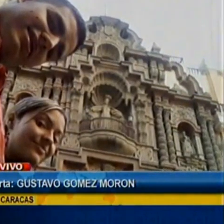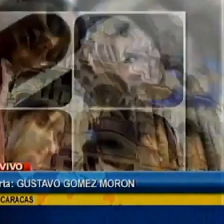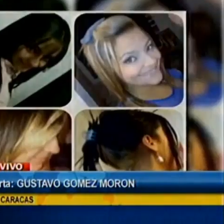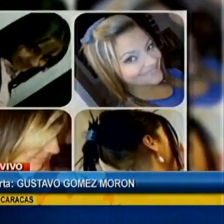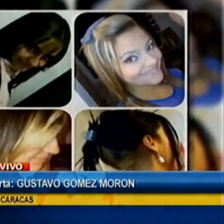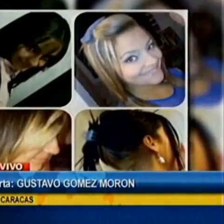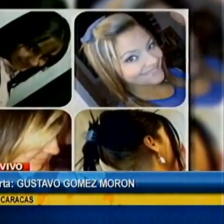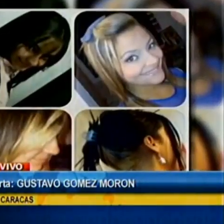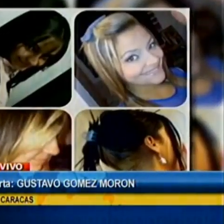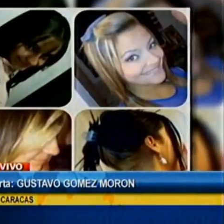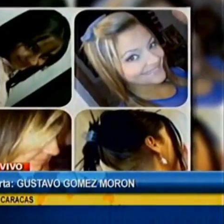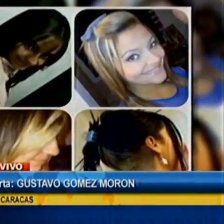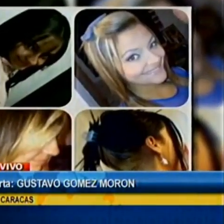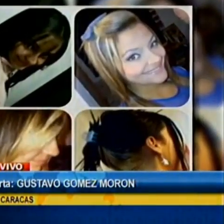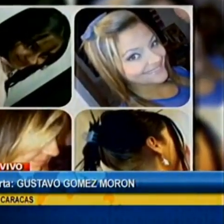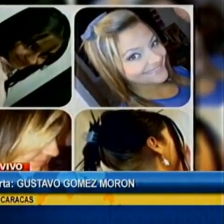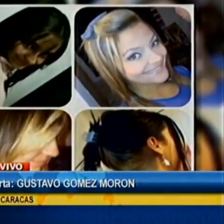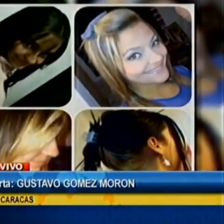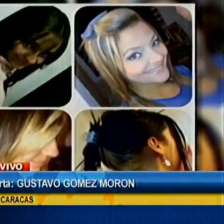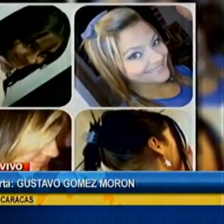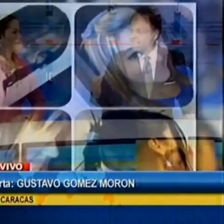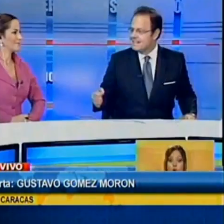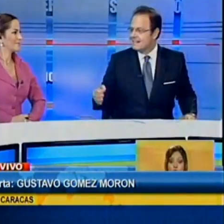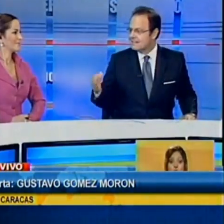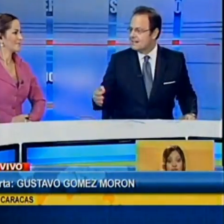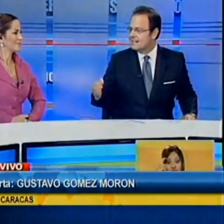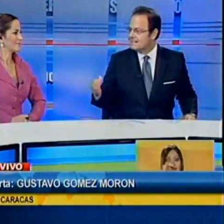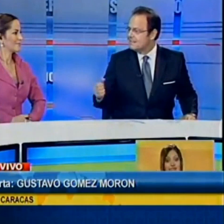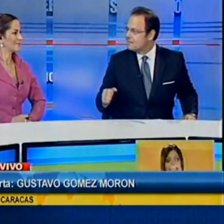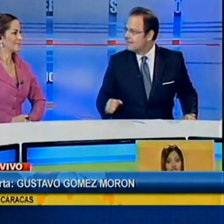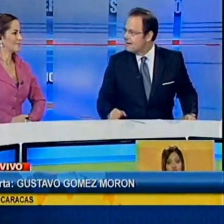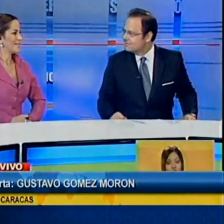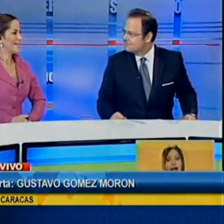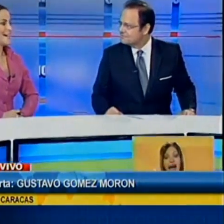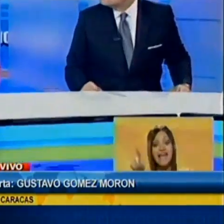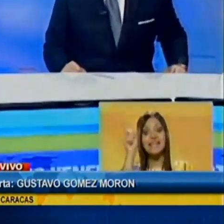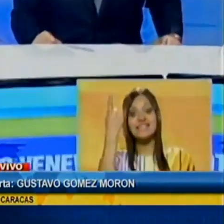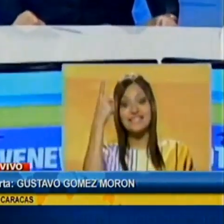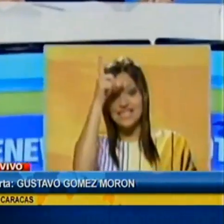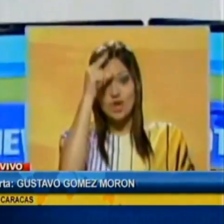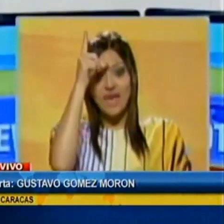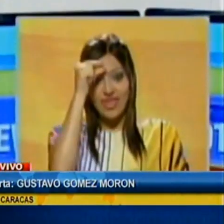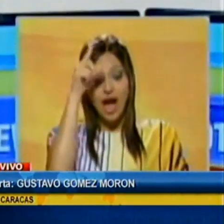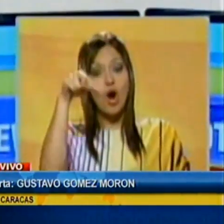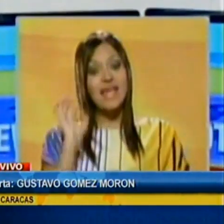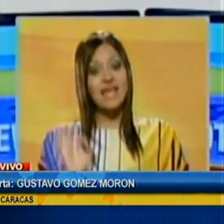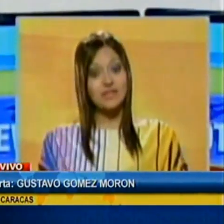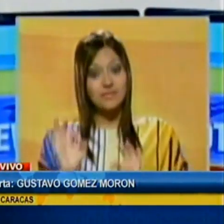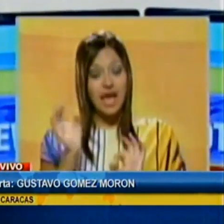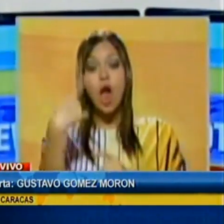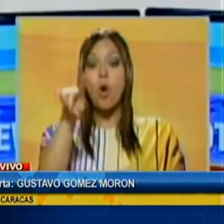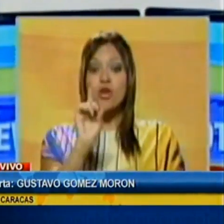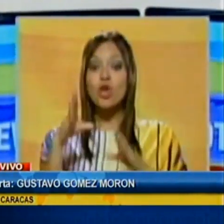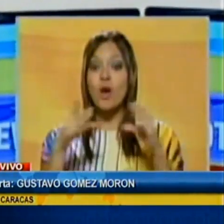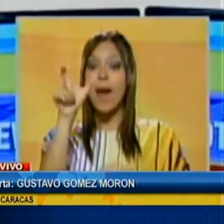fuentes de la policía de Miranda. El suceso ocurrió aproximadamente a las 7 de la noche de este domingo. Al